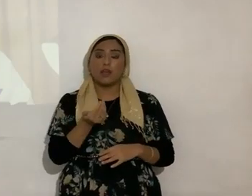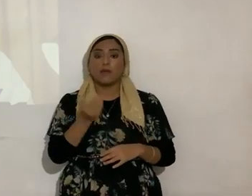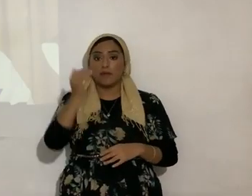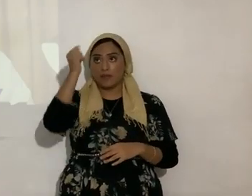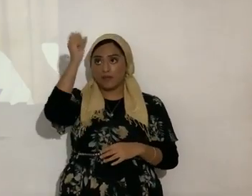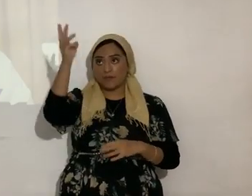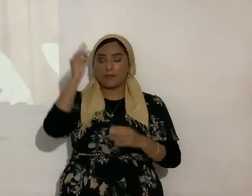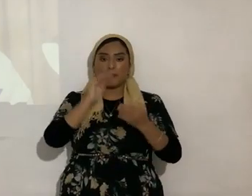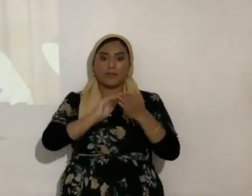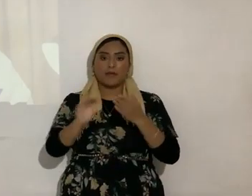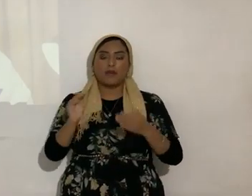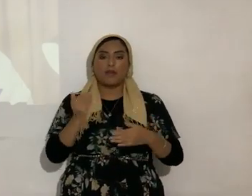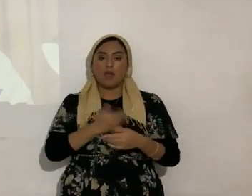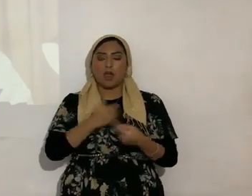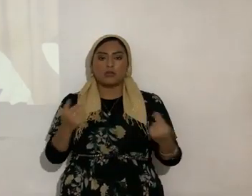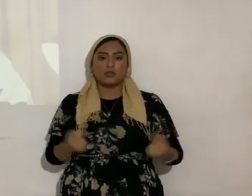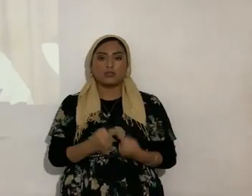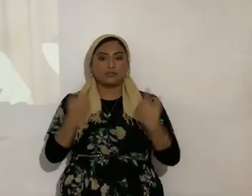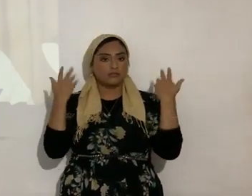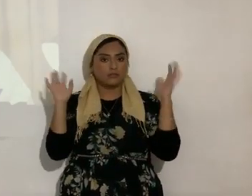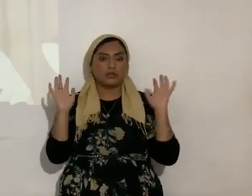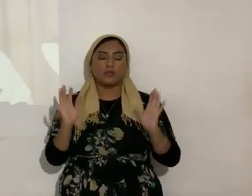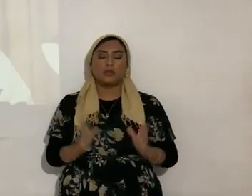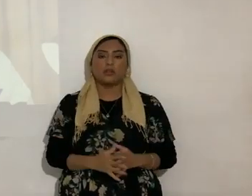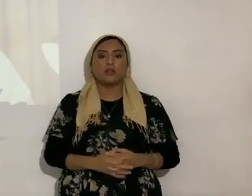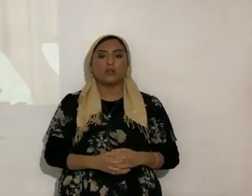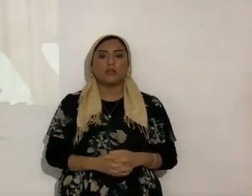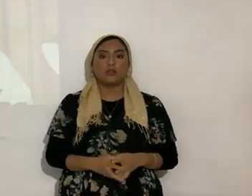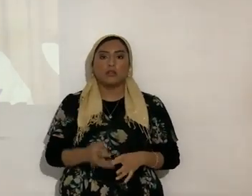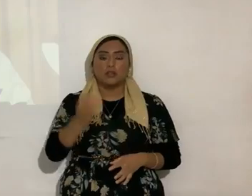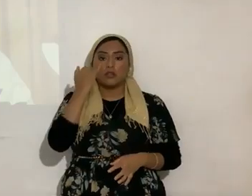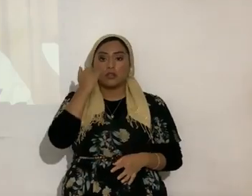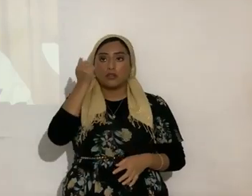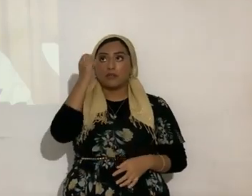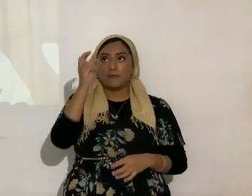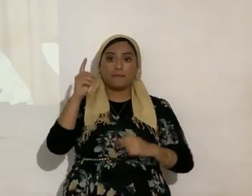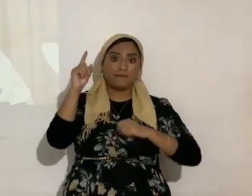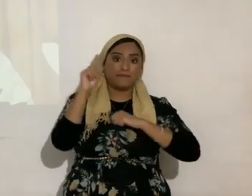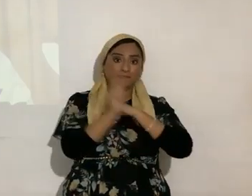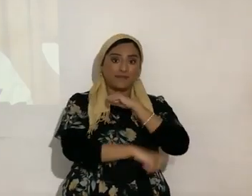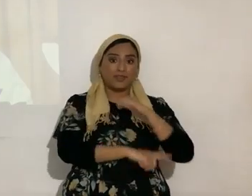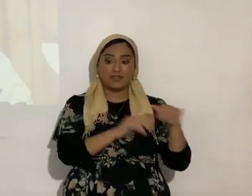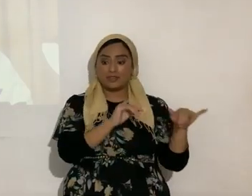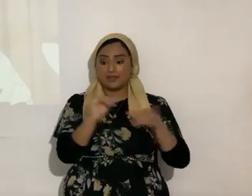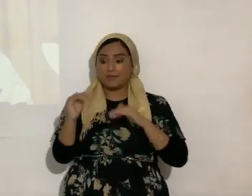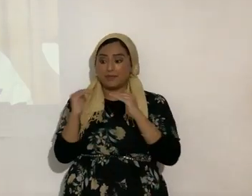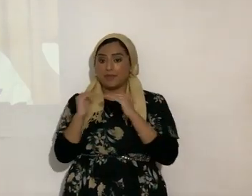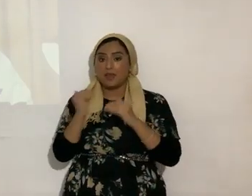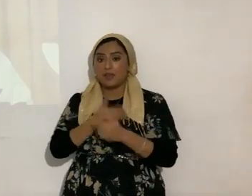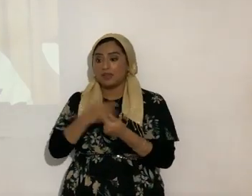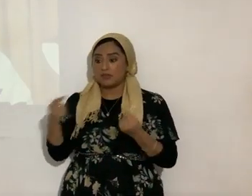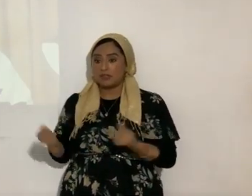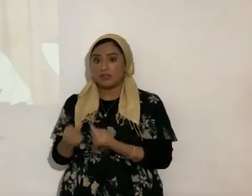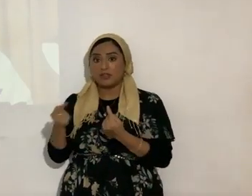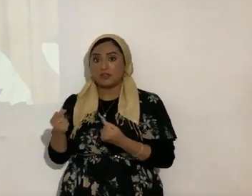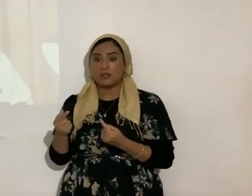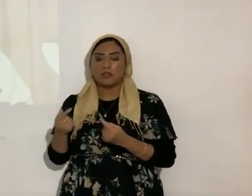y conforme a nuestras iniquidades. Porque si nos hubiera pagado, conforme a nuestros pecados y nuestras iniquidades, iniquidades ya no existiríamos.